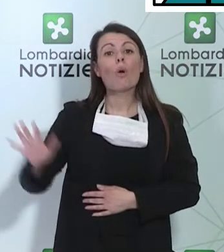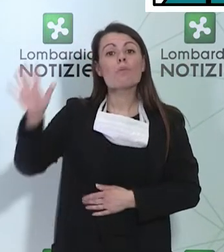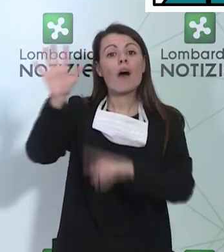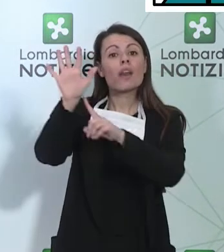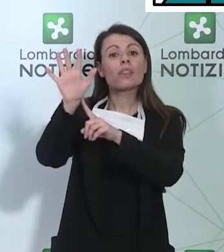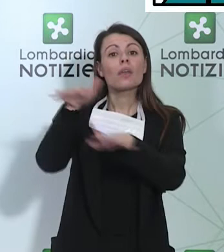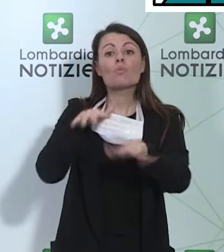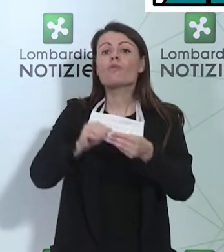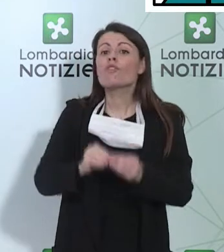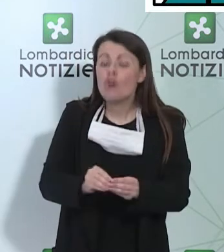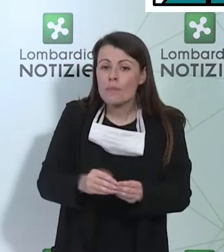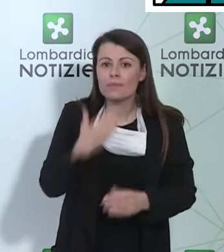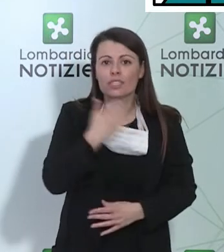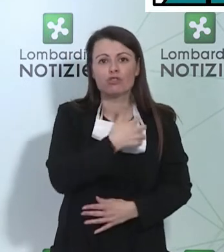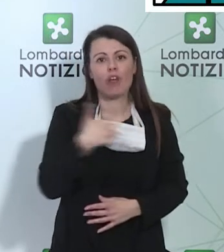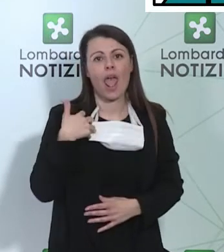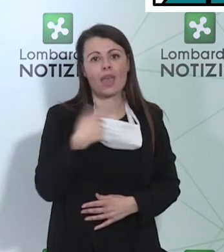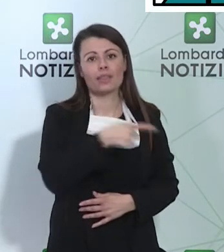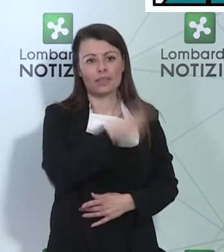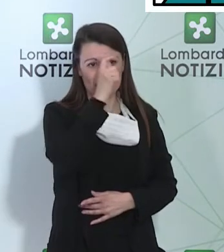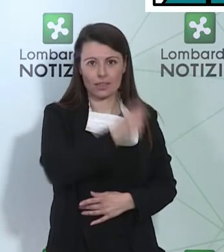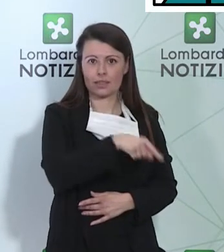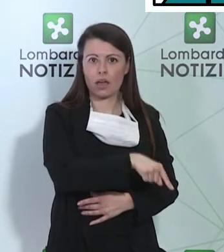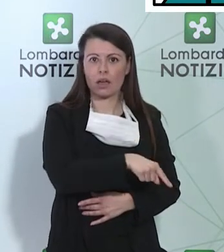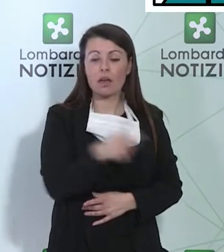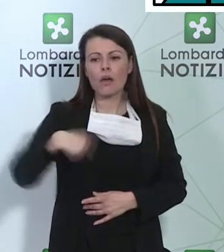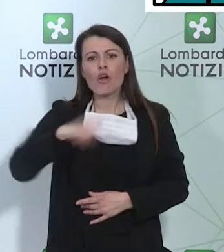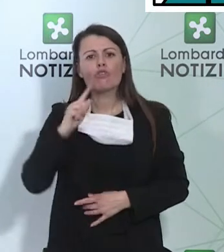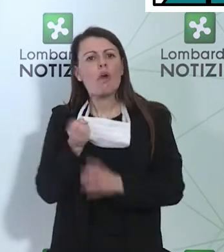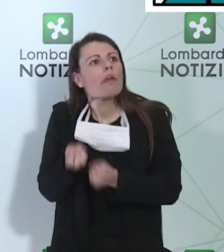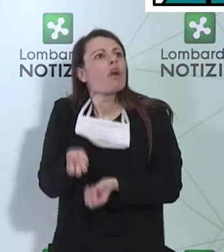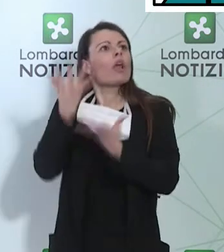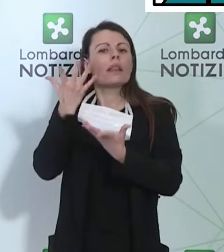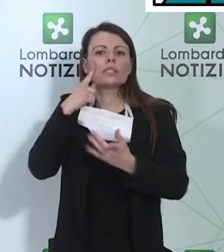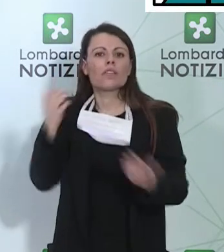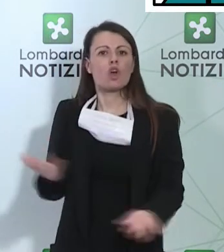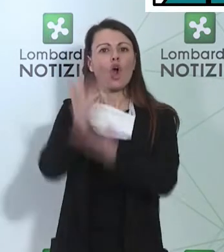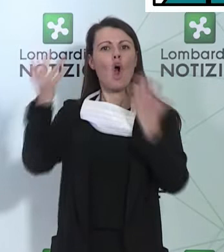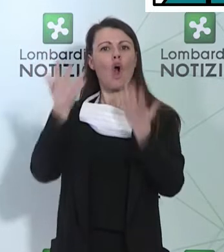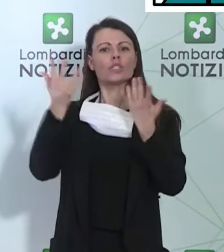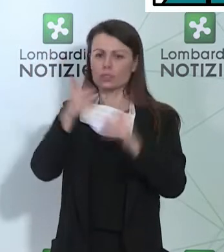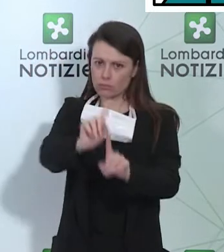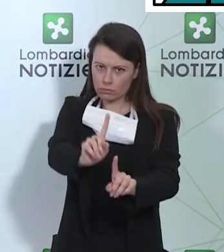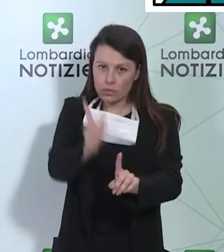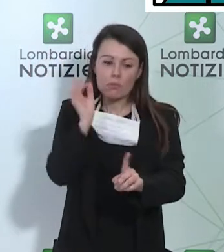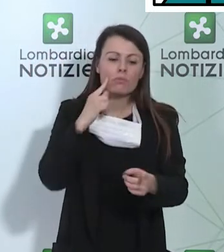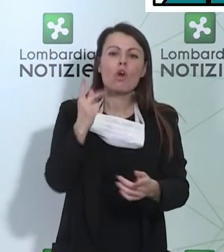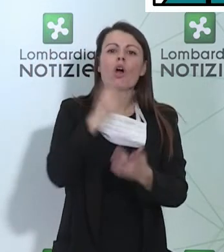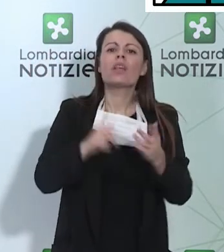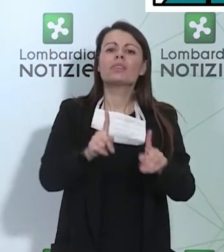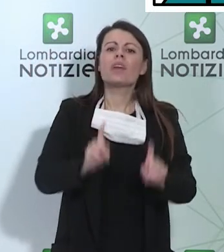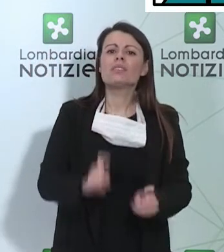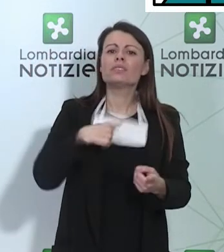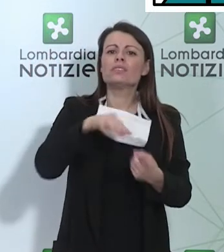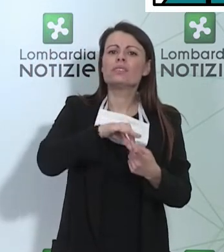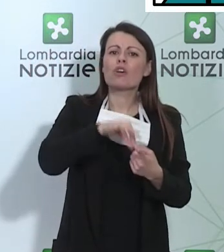scienza, non fa iniziative che possano essere avventate. Sui test sierologici noi